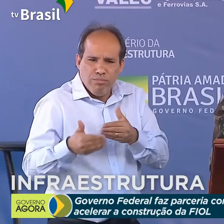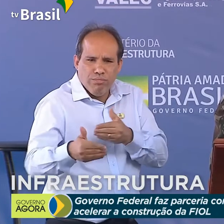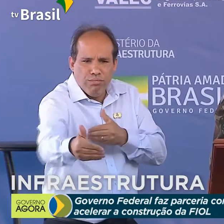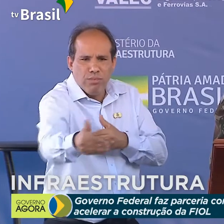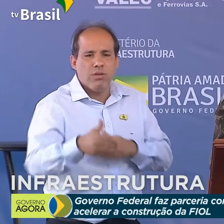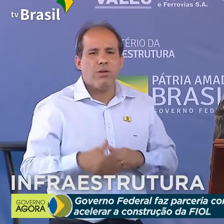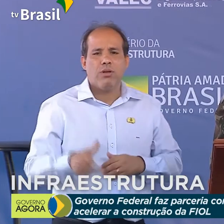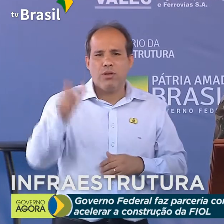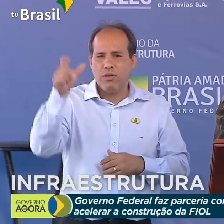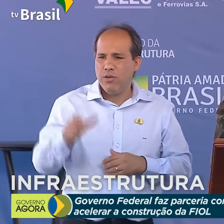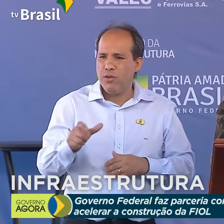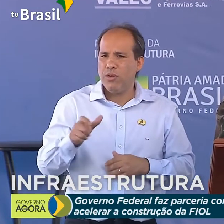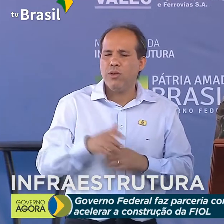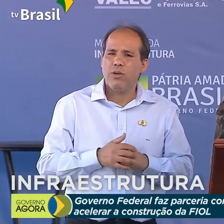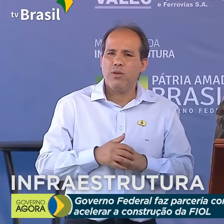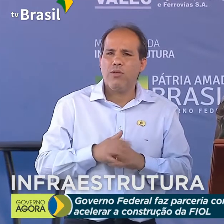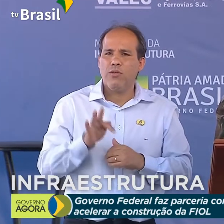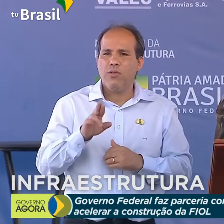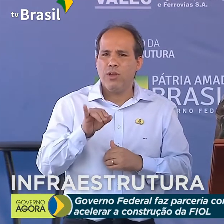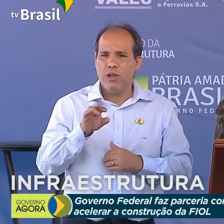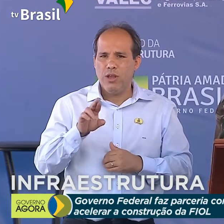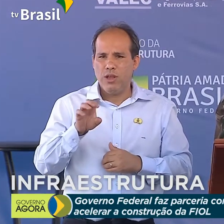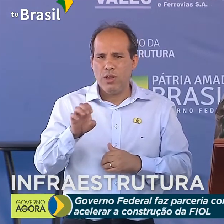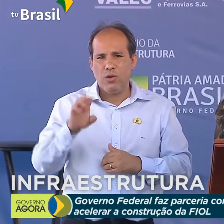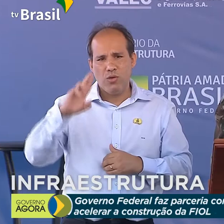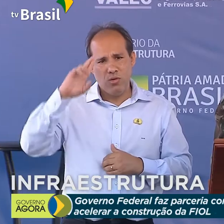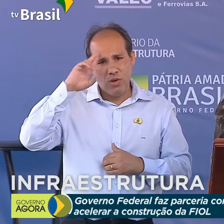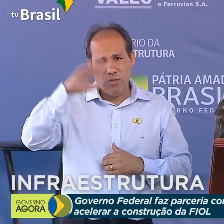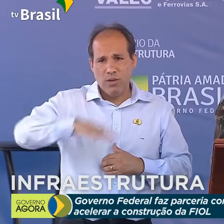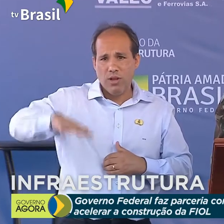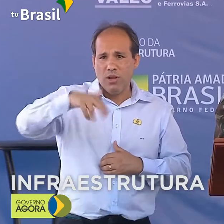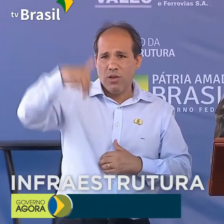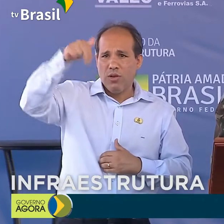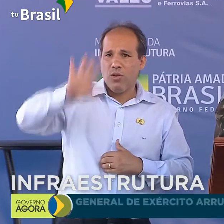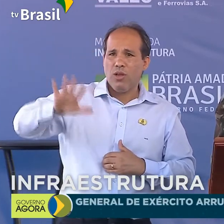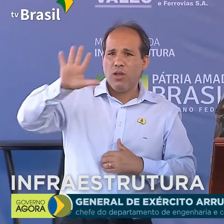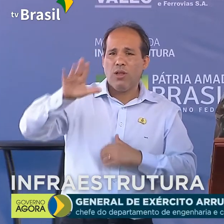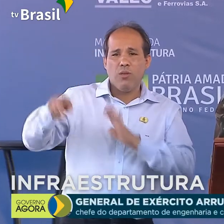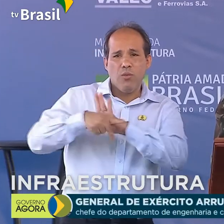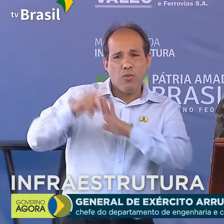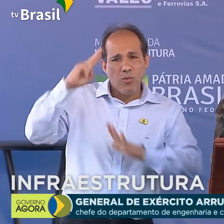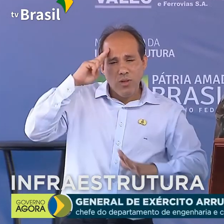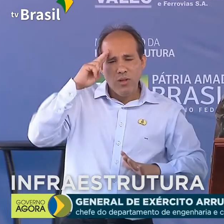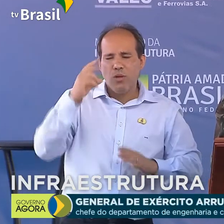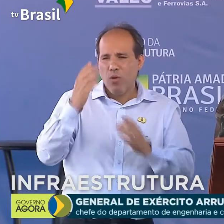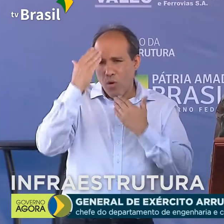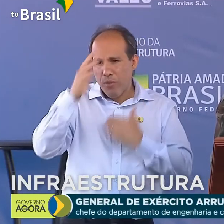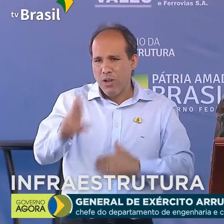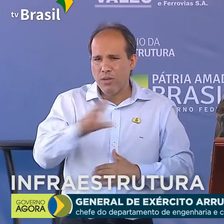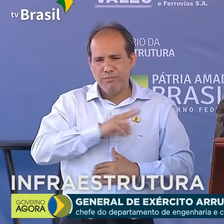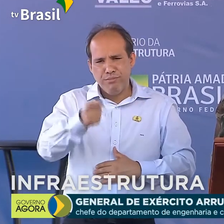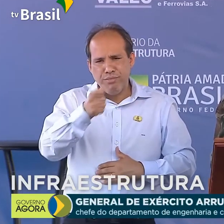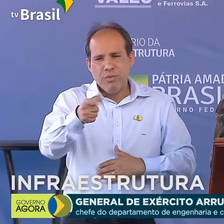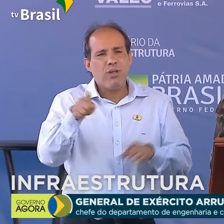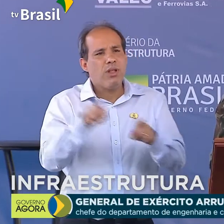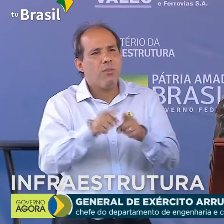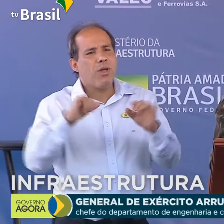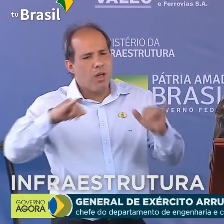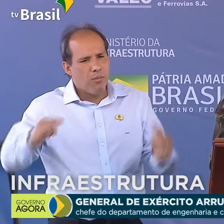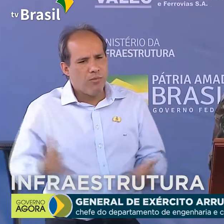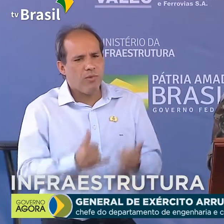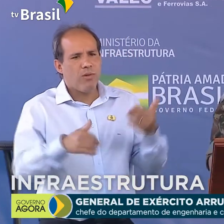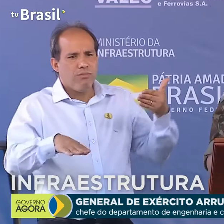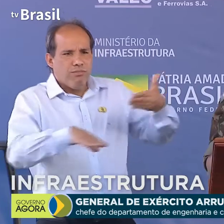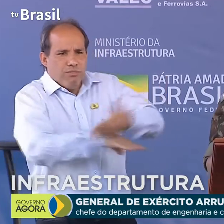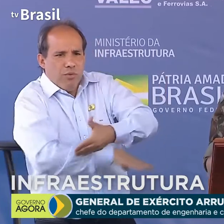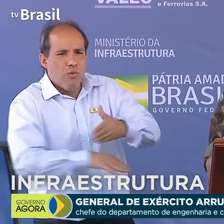general Freire Gomes, comandante militar do Nordeste, agradeço a pronta resposta e a disponibilização dessa importante força